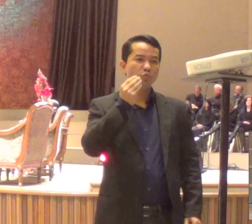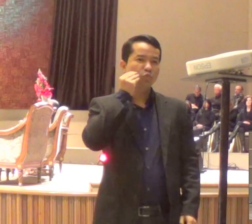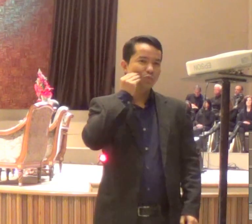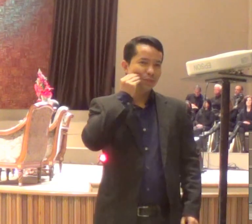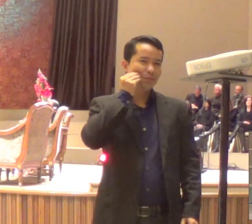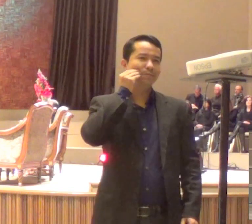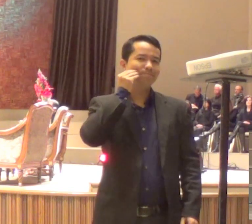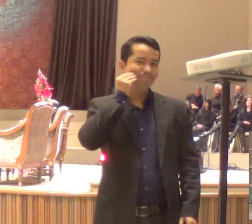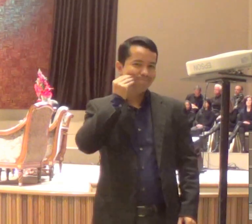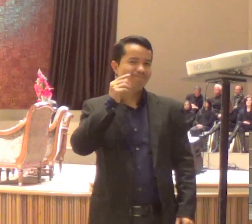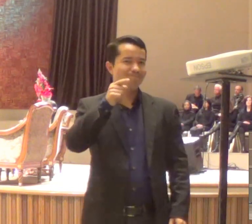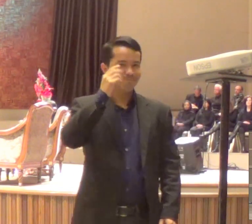De quem?